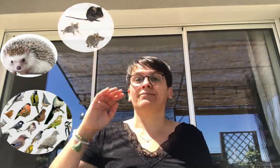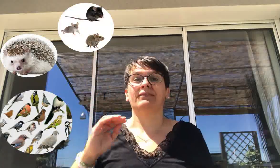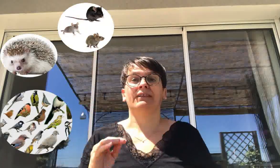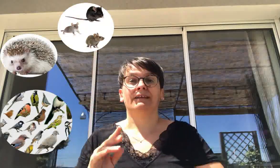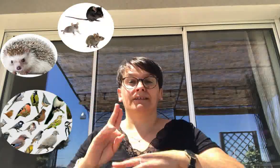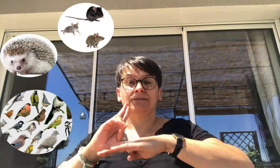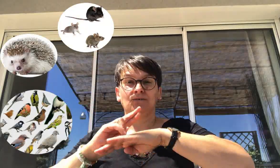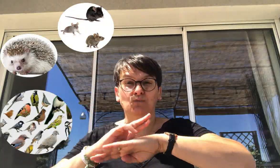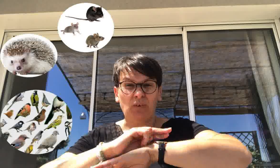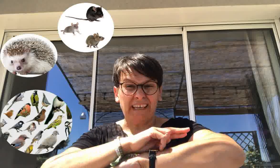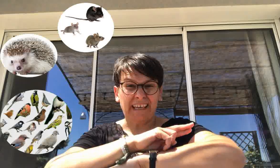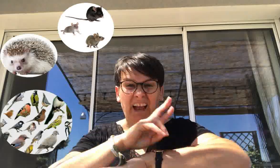Les souris et les rats.